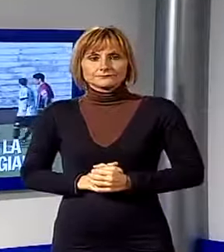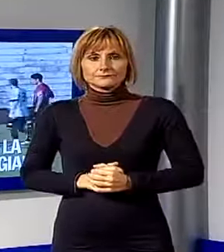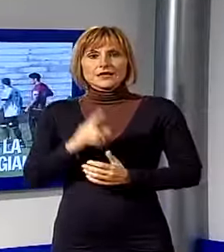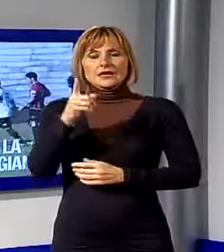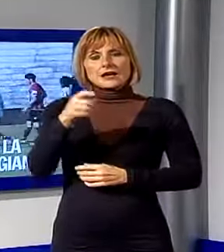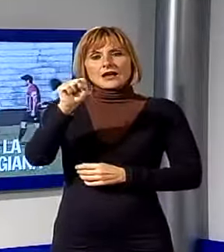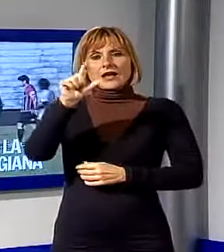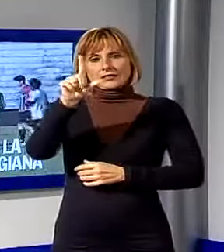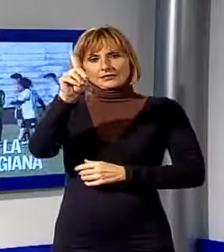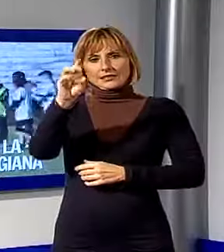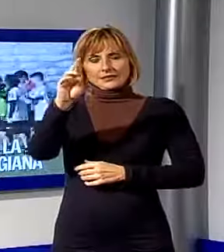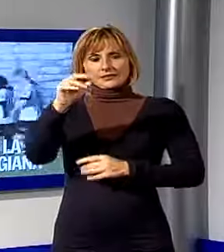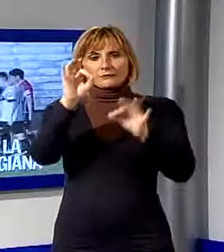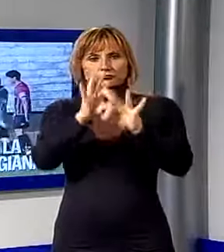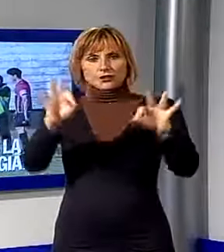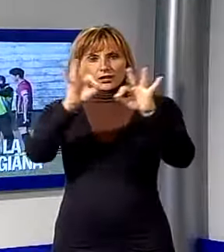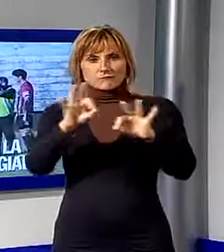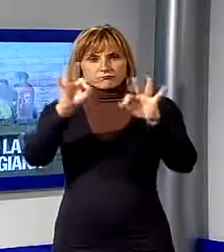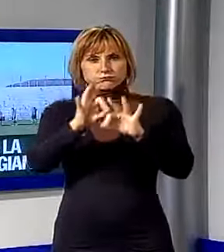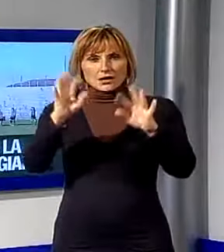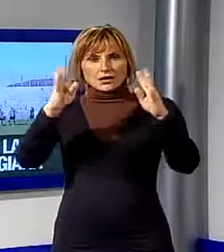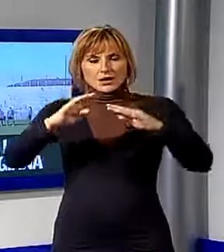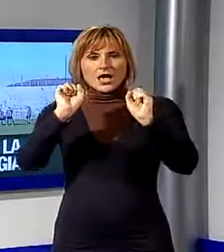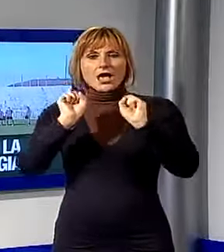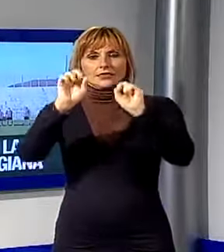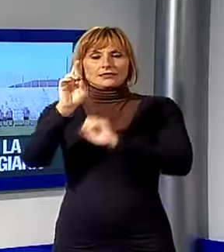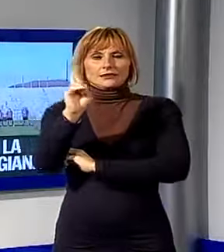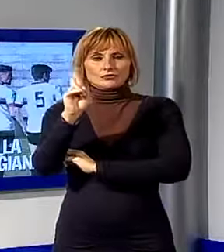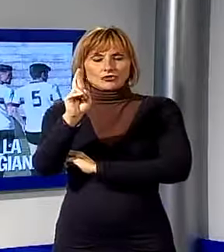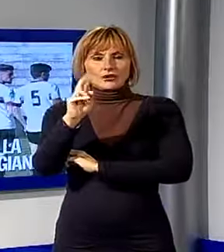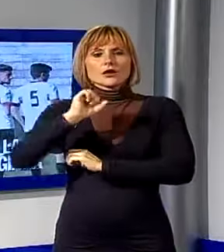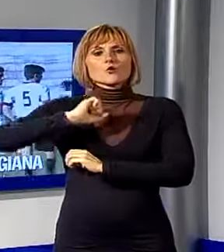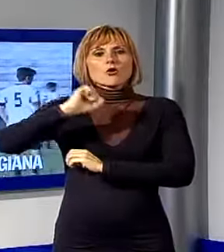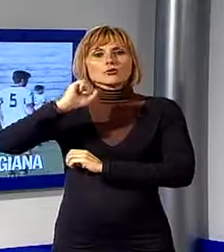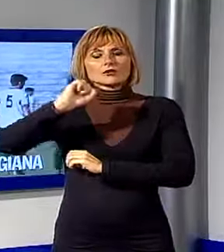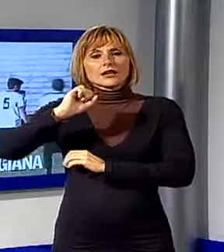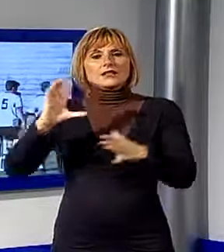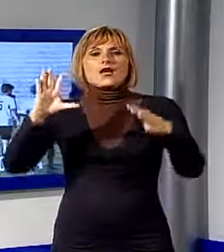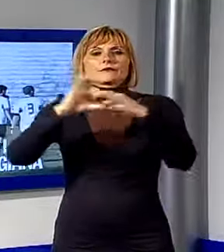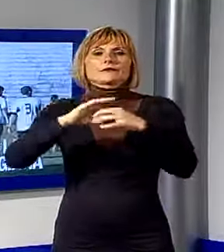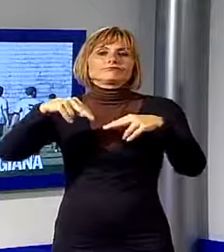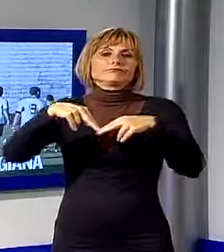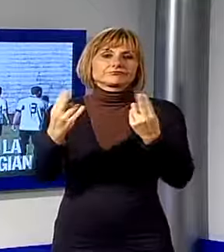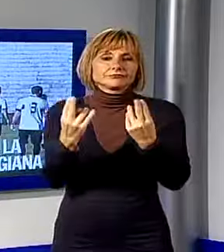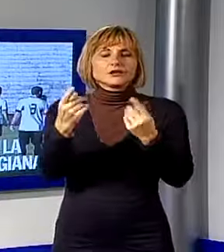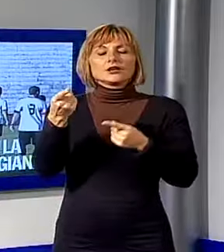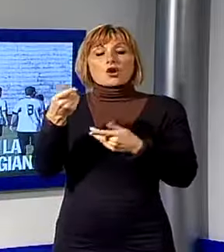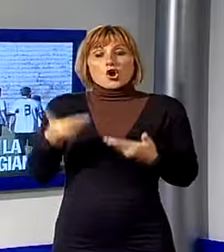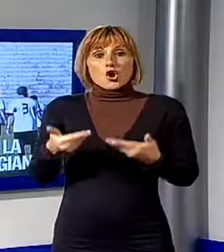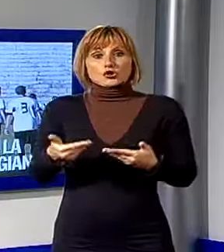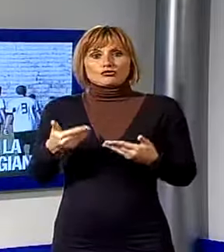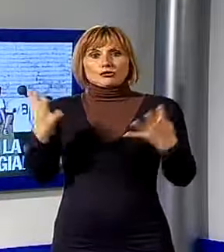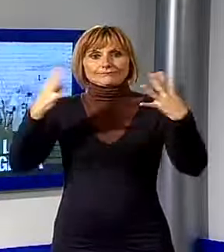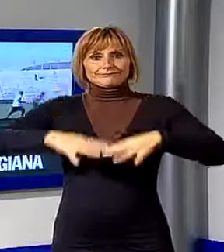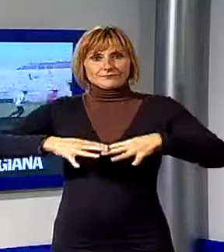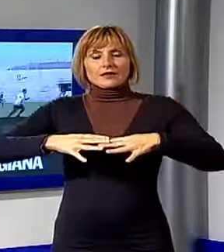Calderisi prepara la trappola antireggiana. Saltata all'amichevole di Monte Catini, la lucchese si è allenata al Porta Elisa disputando una partita